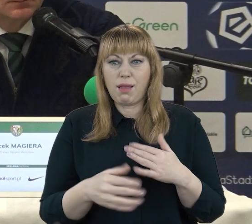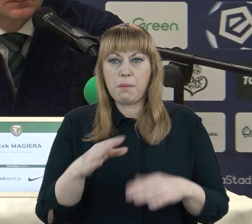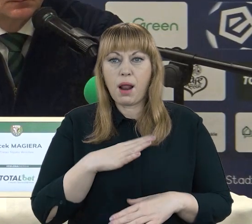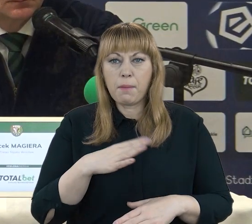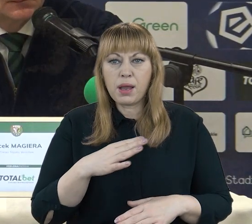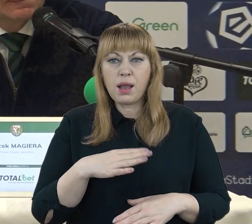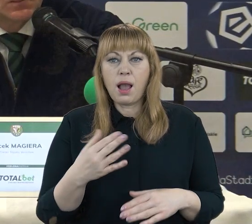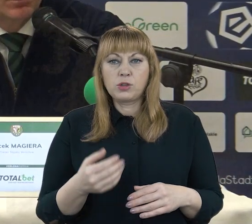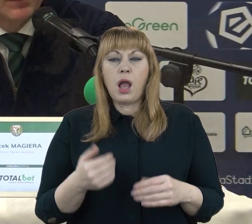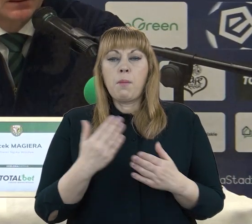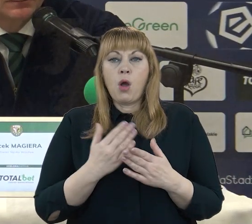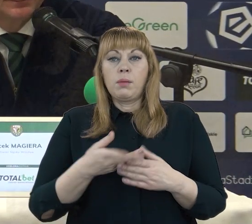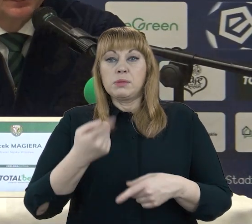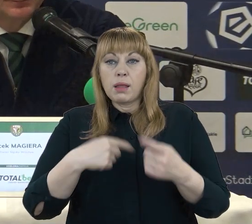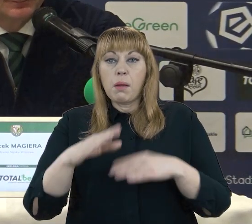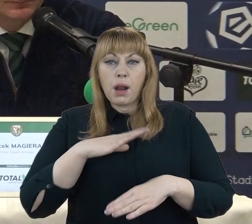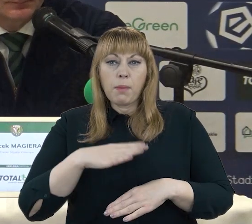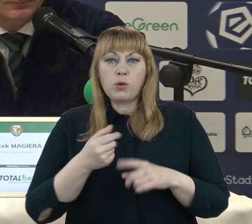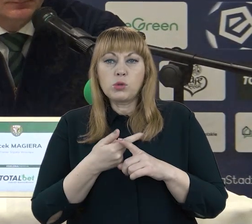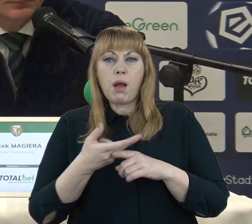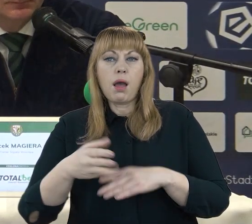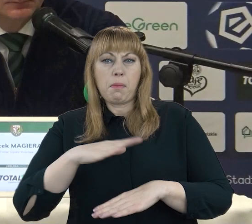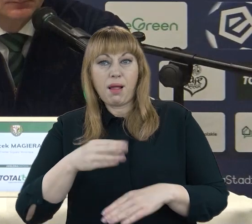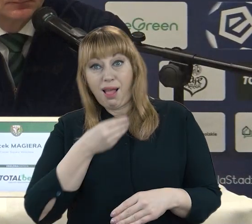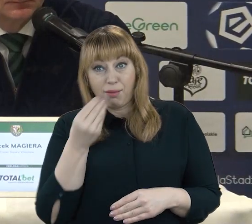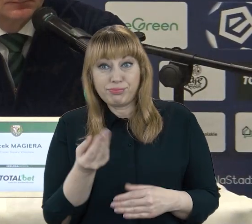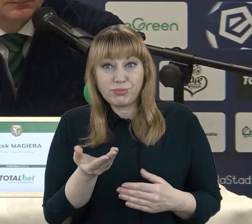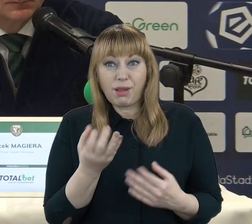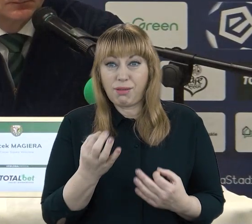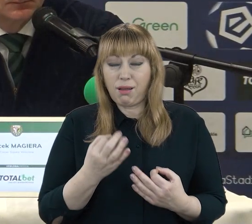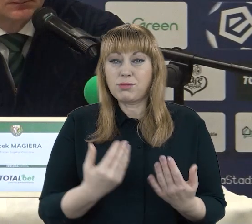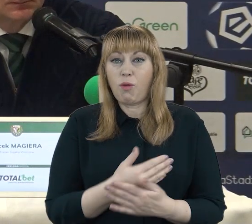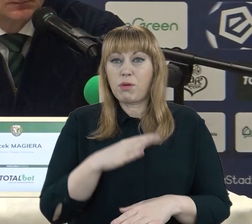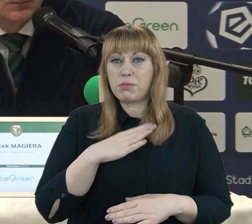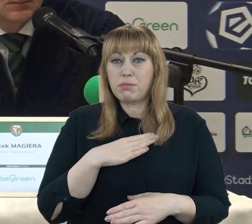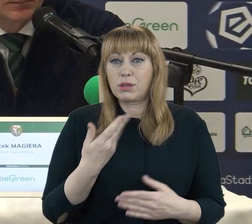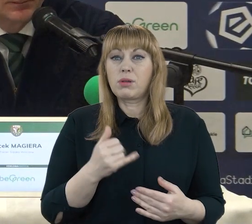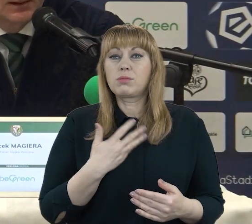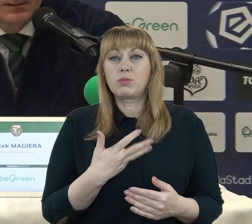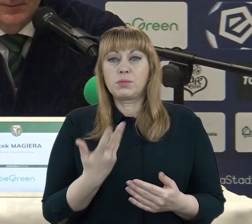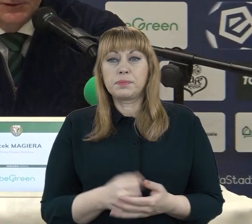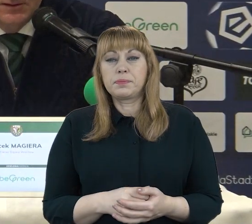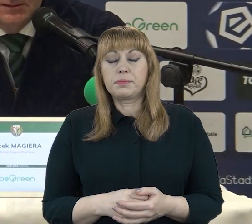kilka małczy już minęło. Chciałem zapytać o ocenę tej zmiany z Pana perspektywy jak Matusz Płotowski dla Pana wygląda. Patrząc